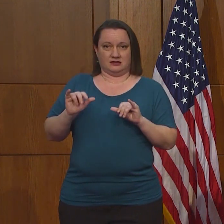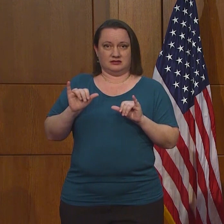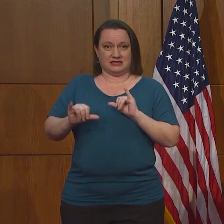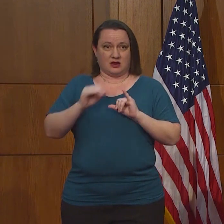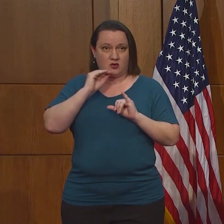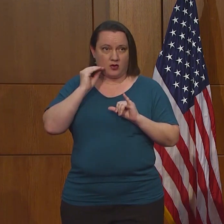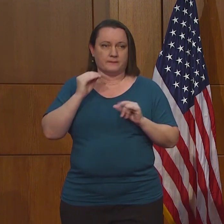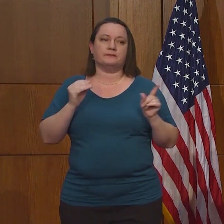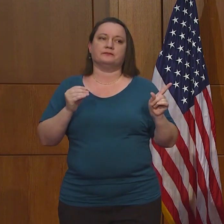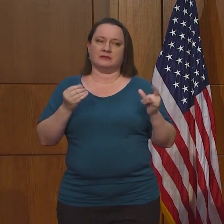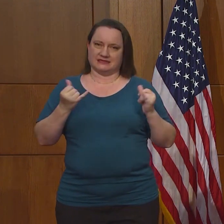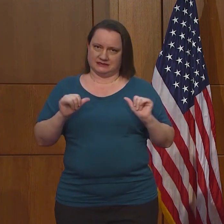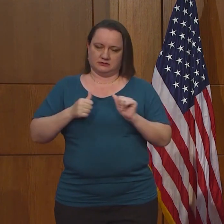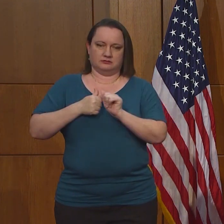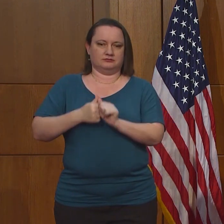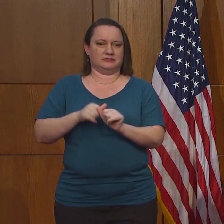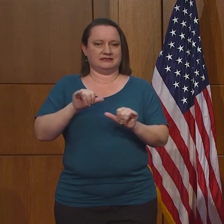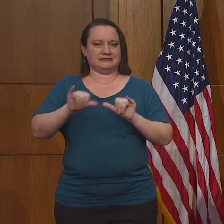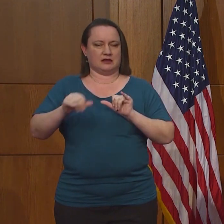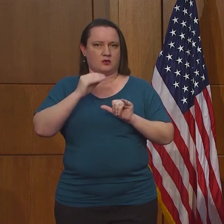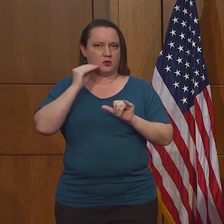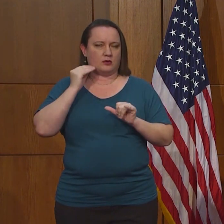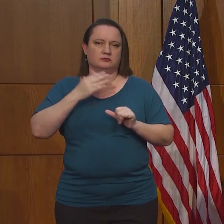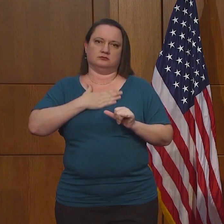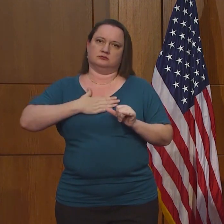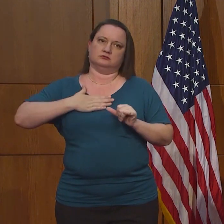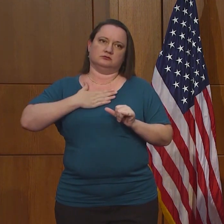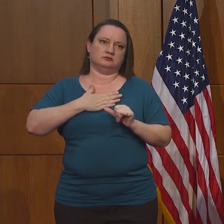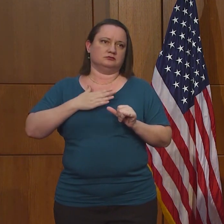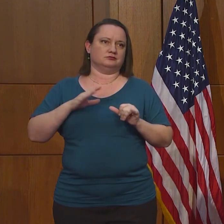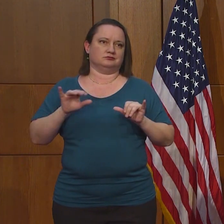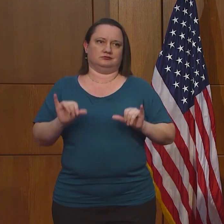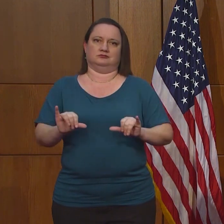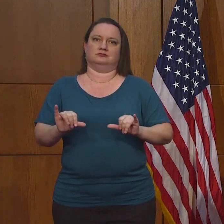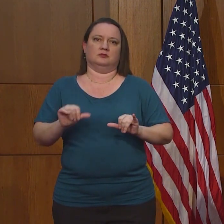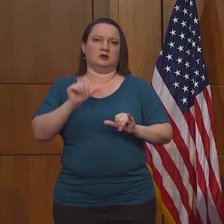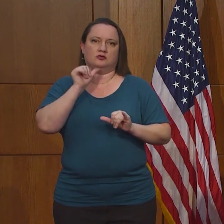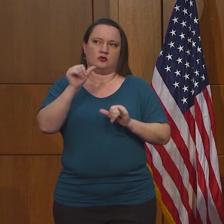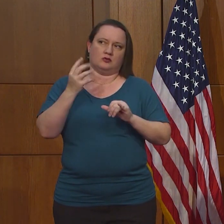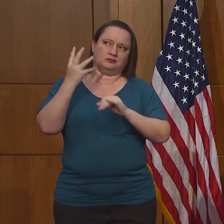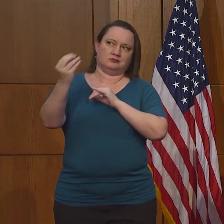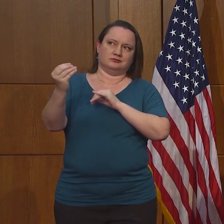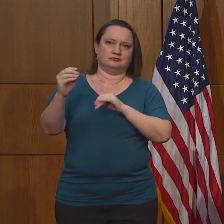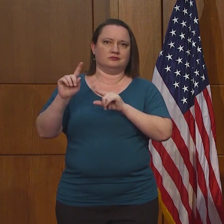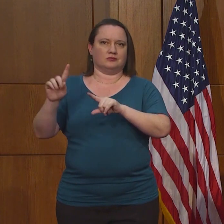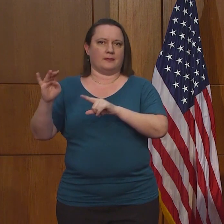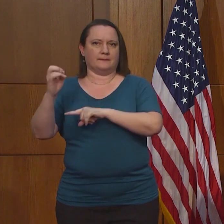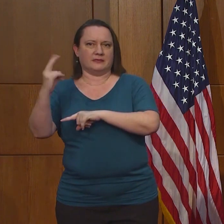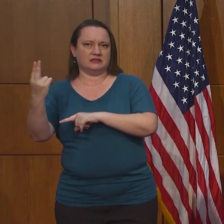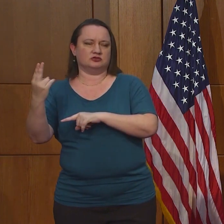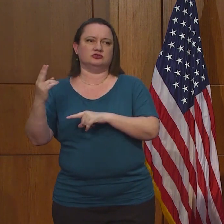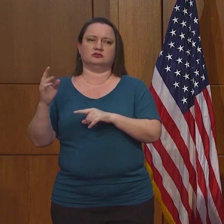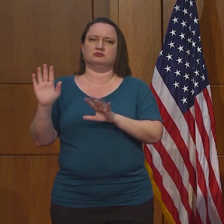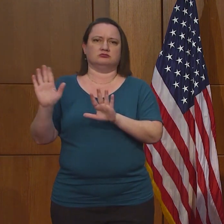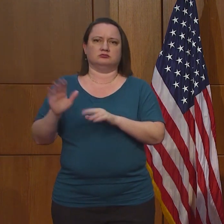Ellos están bajo la orden quédate en casa, así que yo les animo a que cumplan estas normas.